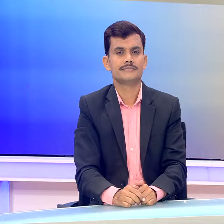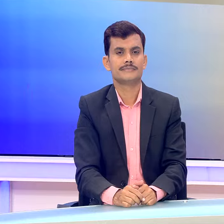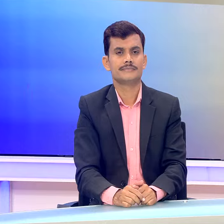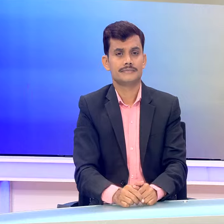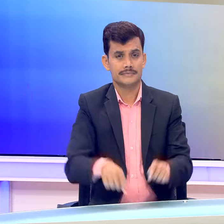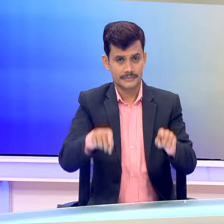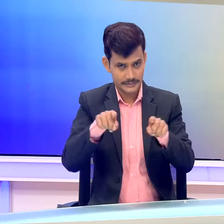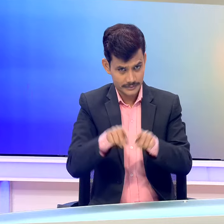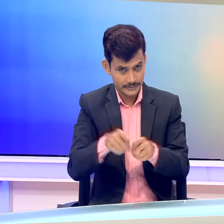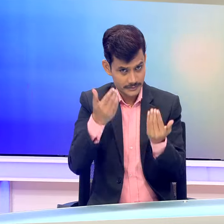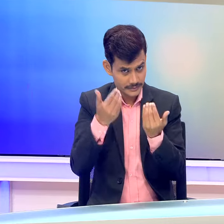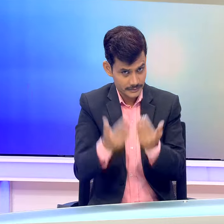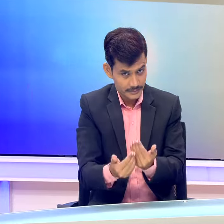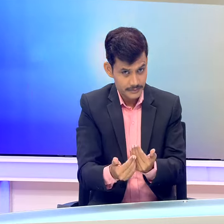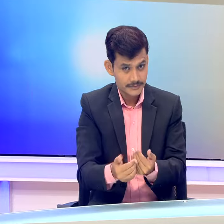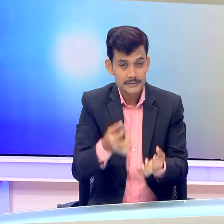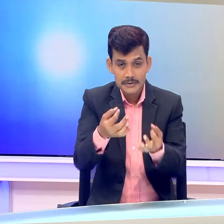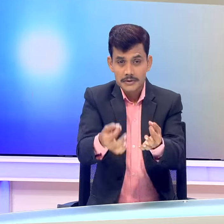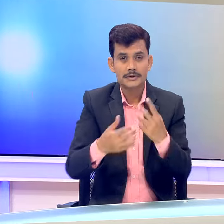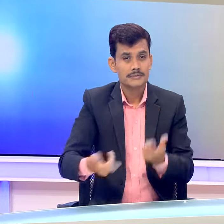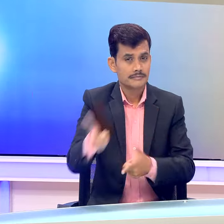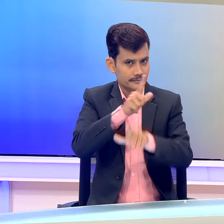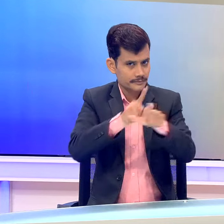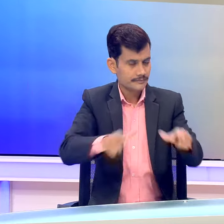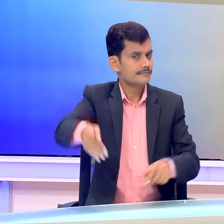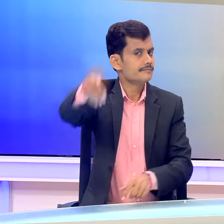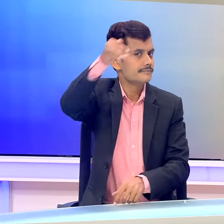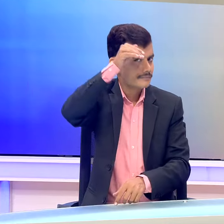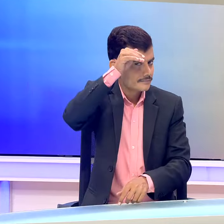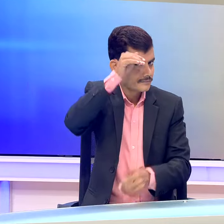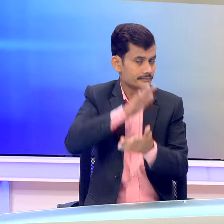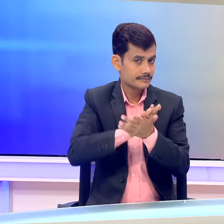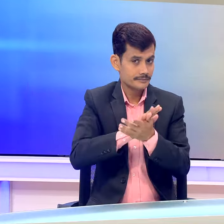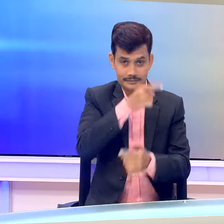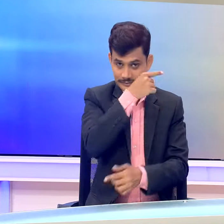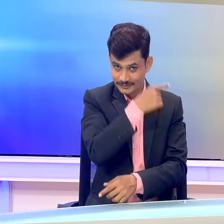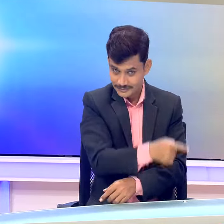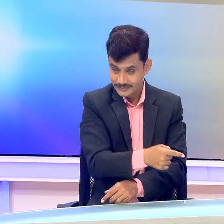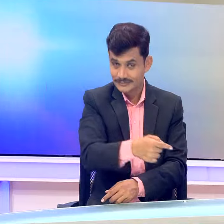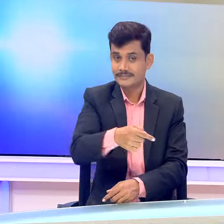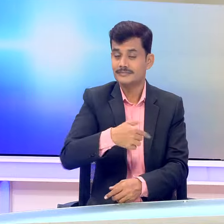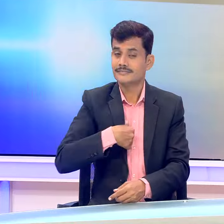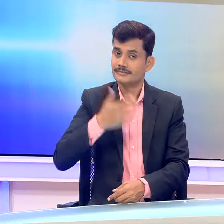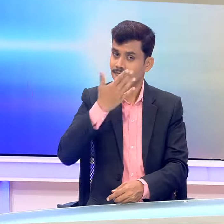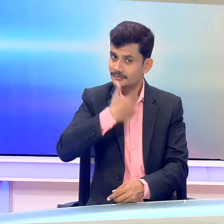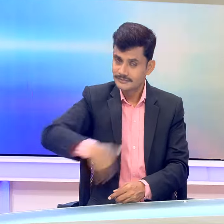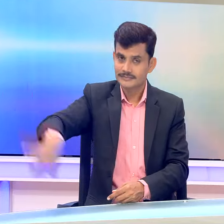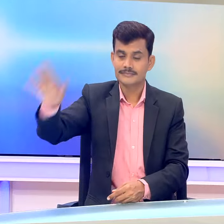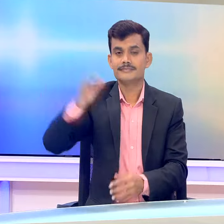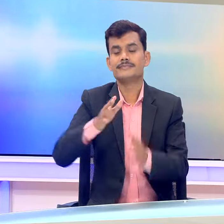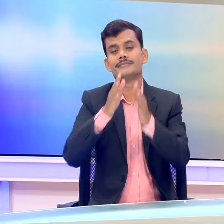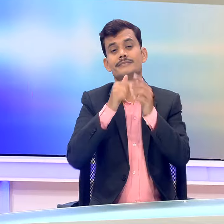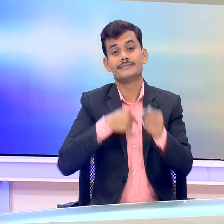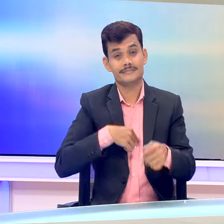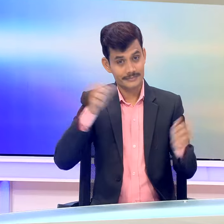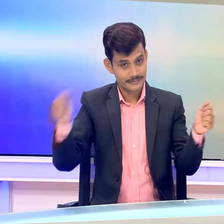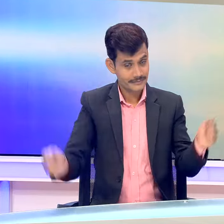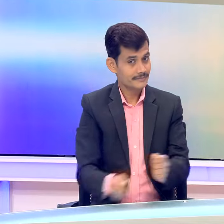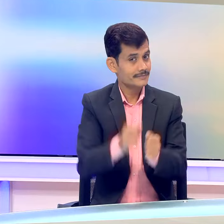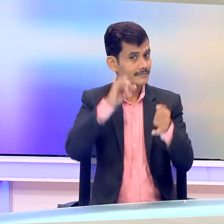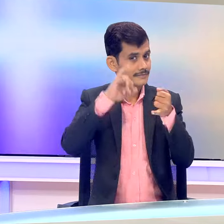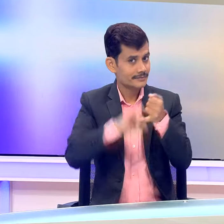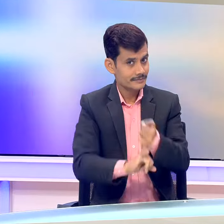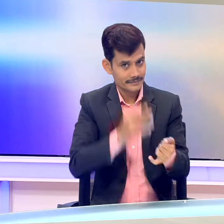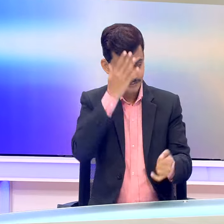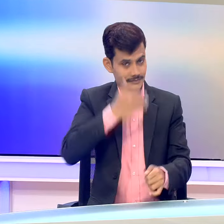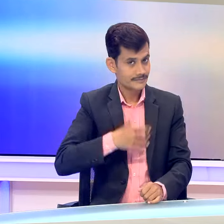और इसके साथ ही इसो विशेश सांकितिक भाशा के बुलेटिन में मेरे साथ इतना ही मुझे दीज़े इजाज़त मेरे साथ मेरे सही होगी